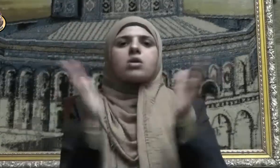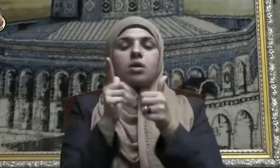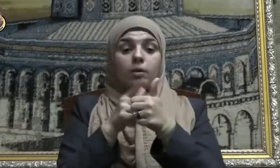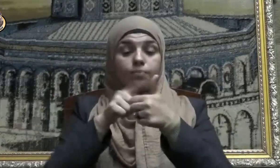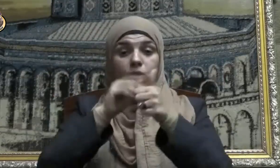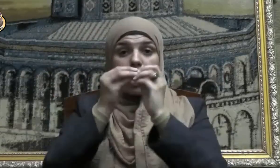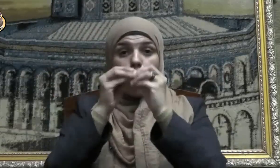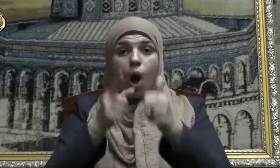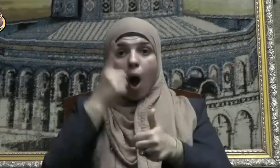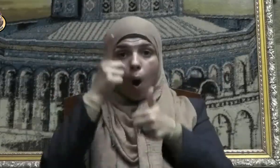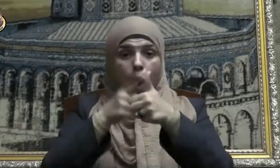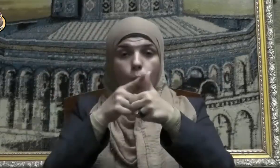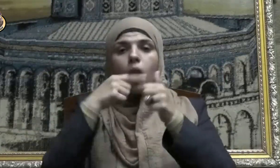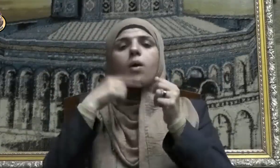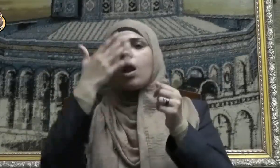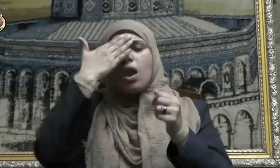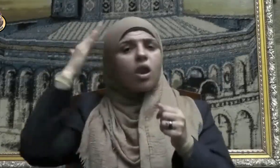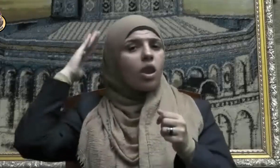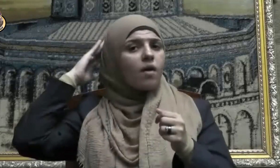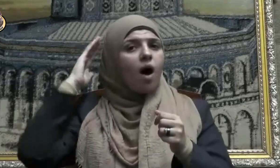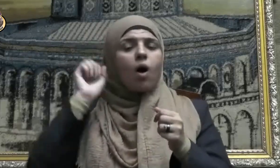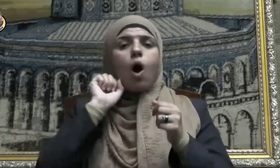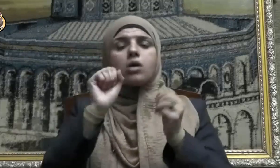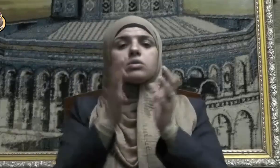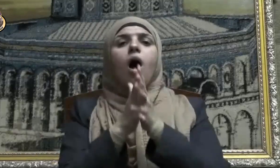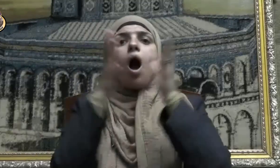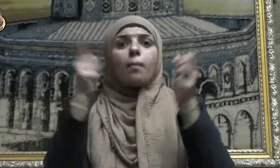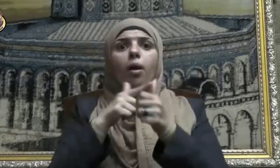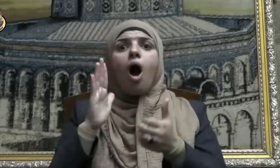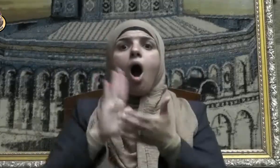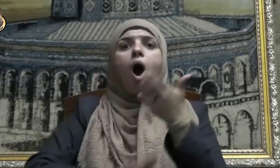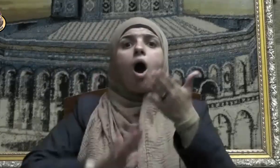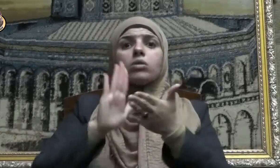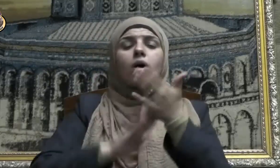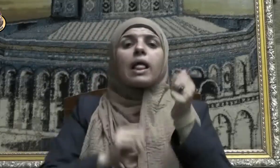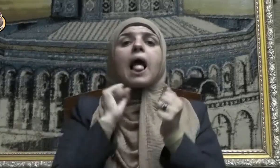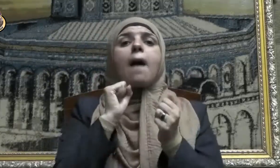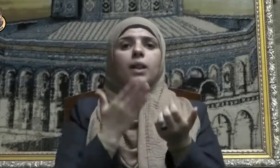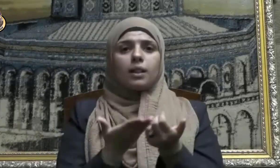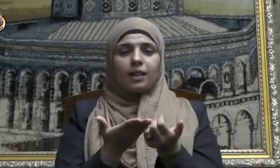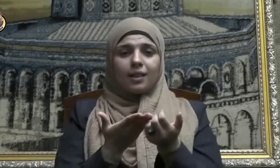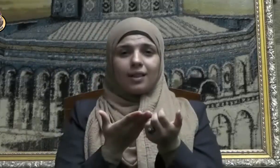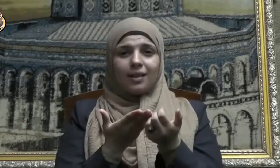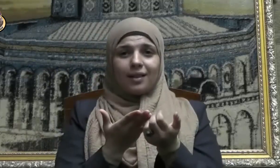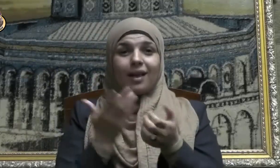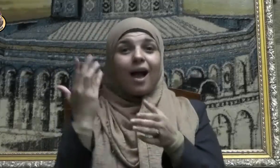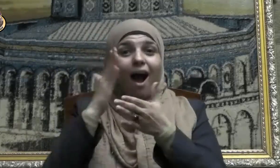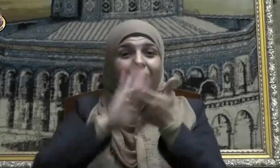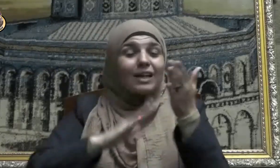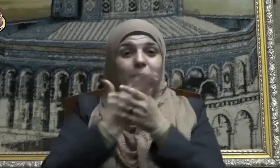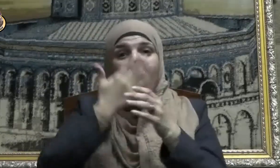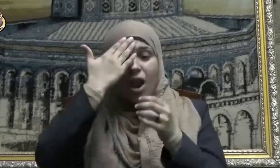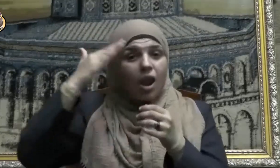النفاق الأكبر وهو أخطر النوعين وهو النفاق الاعتقادي